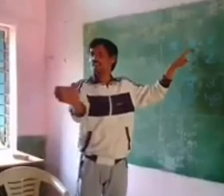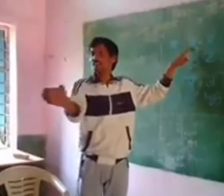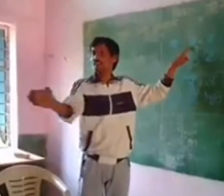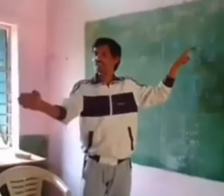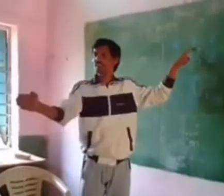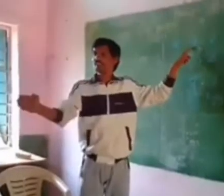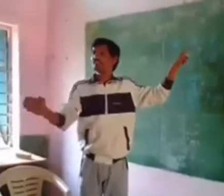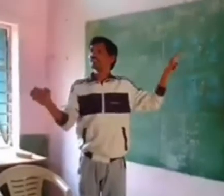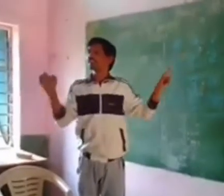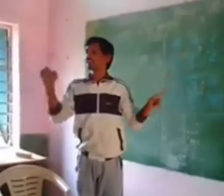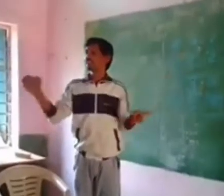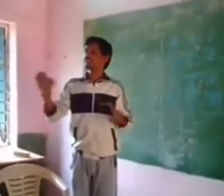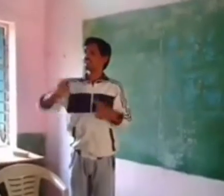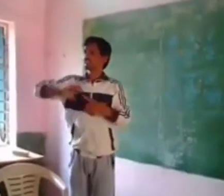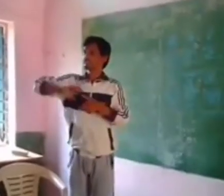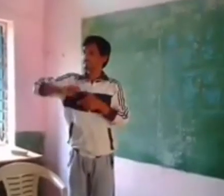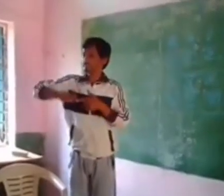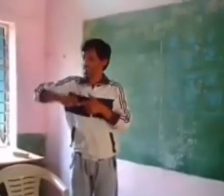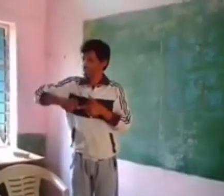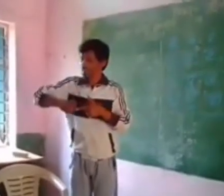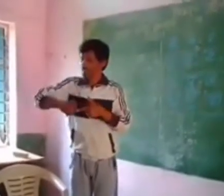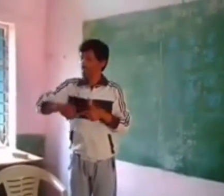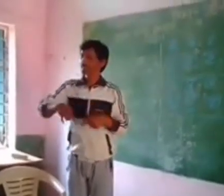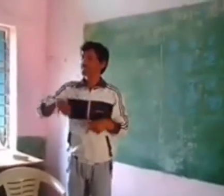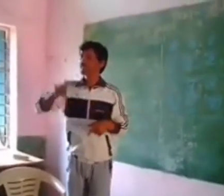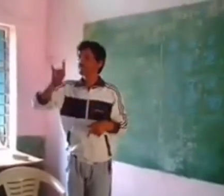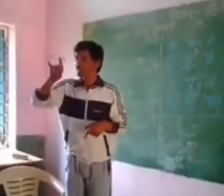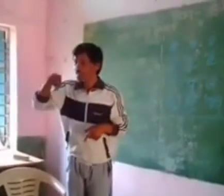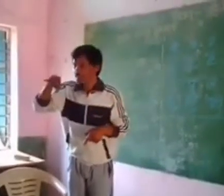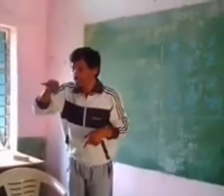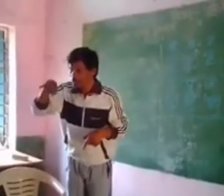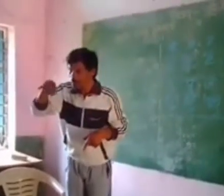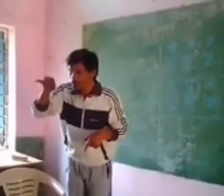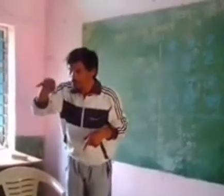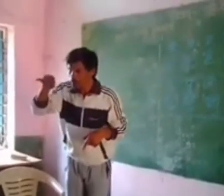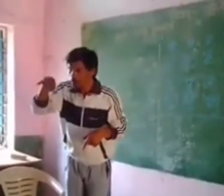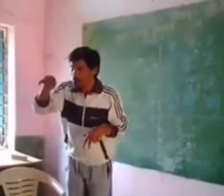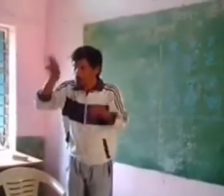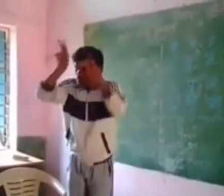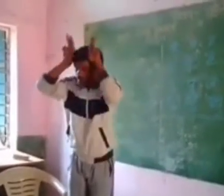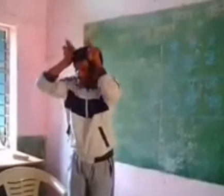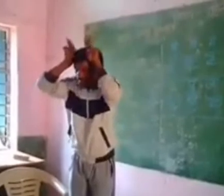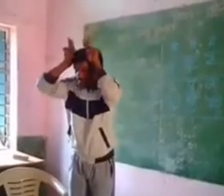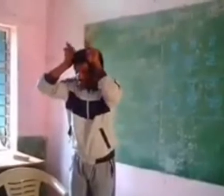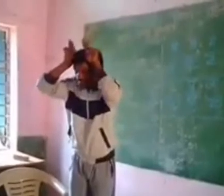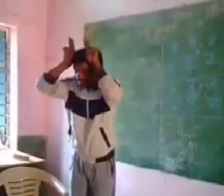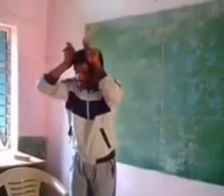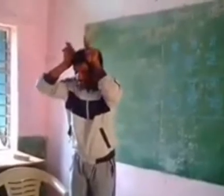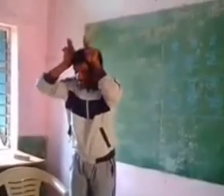का का से करगूश करगूश